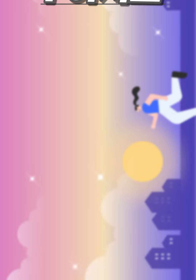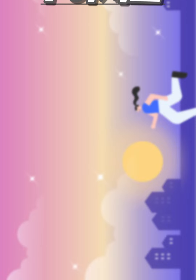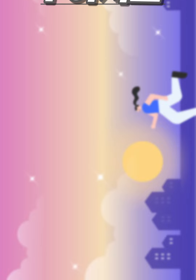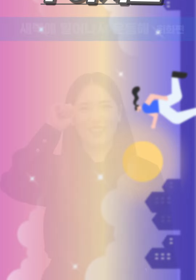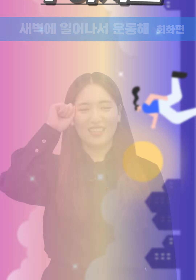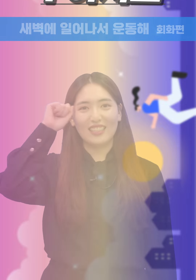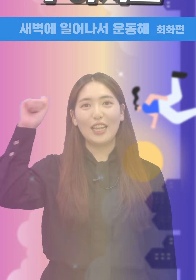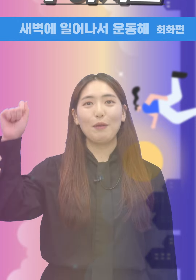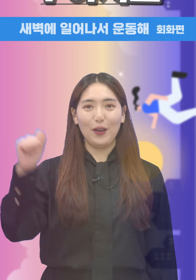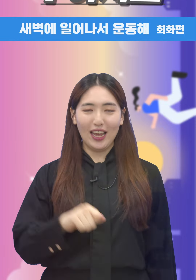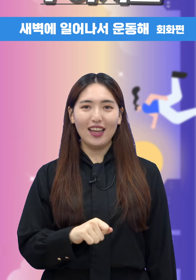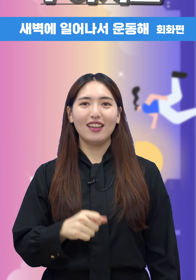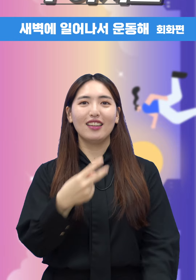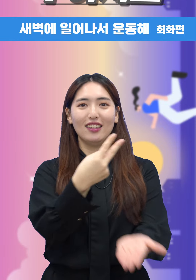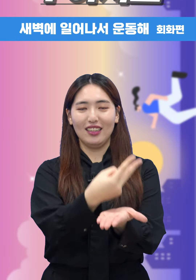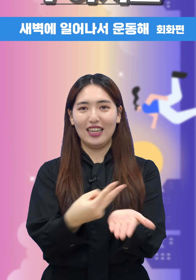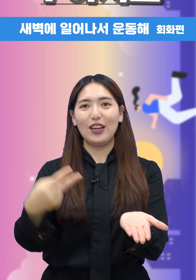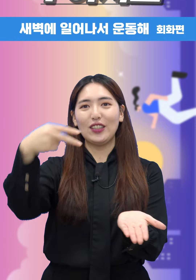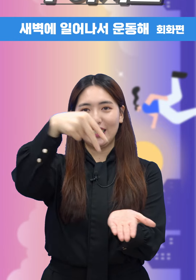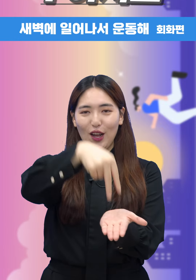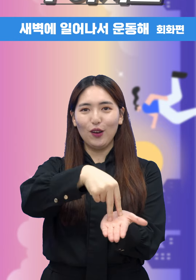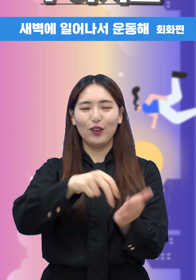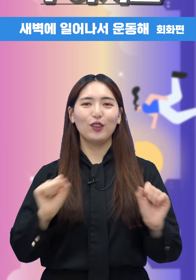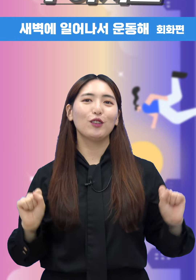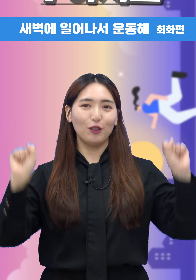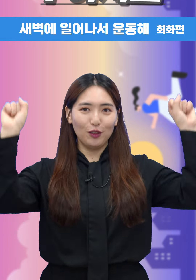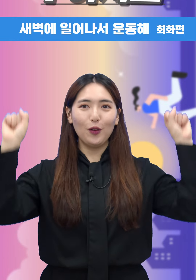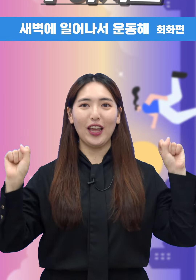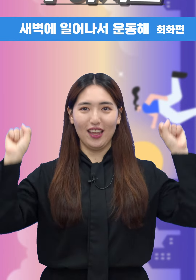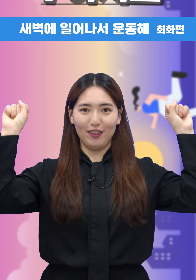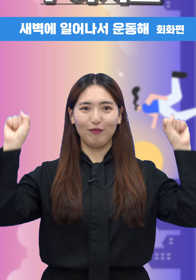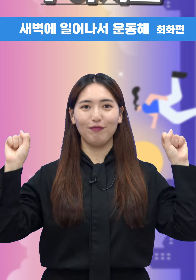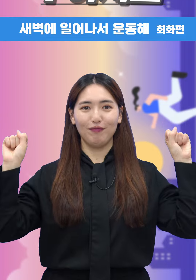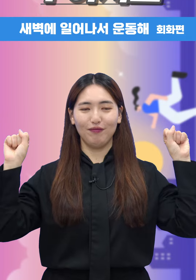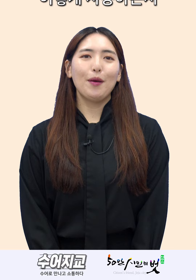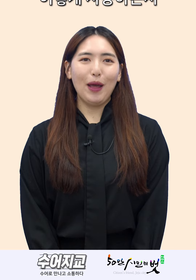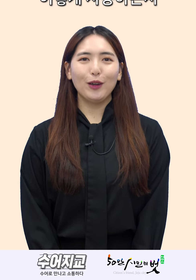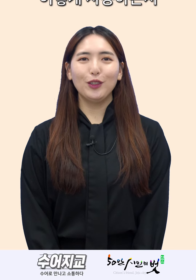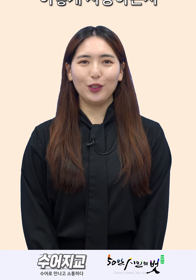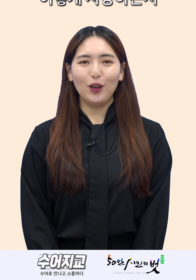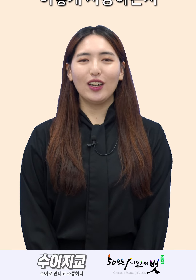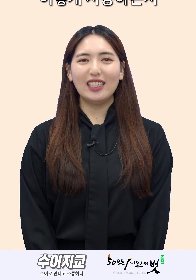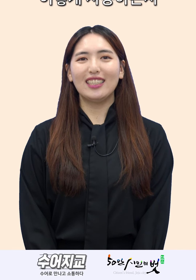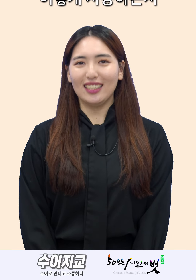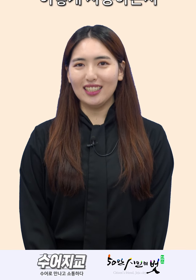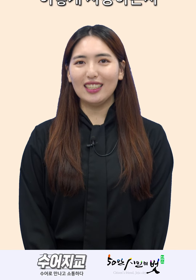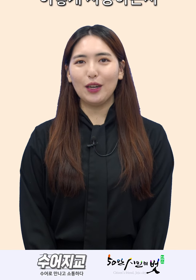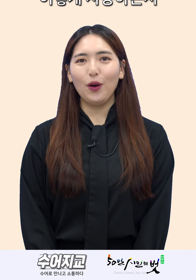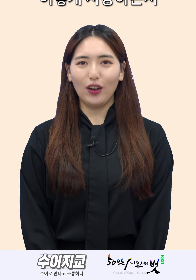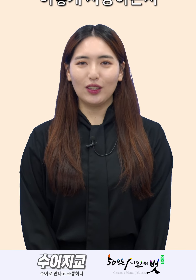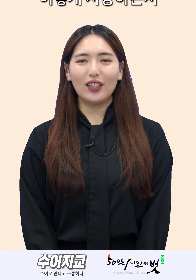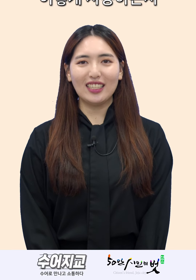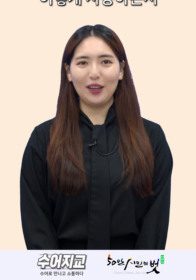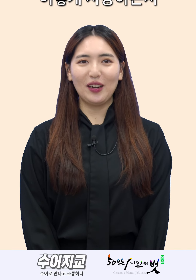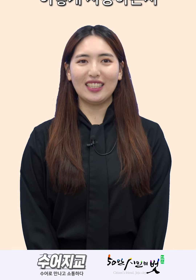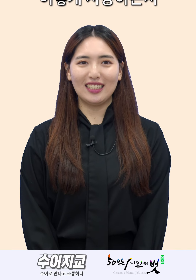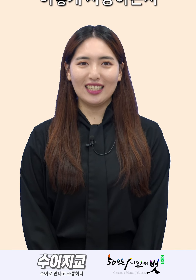새벽에 일어나서 운동해! 배운 수어를 실제로 어떻게 사용하는지